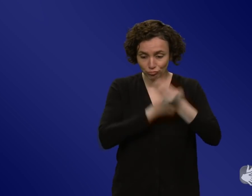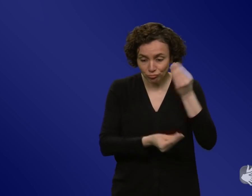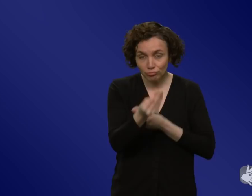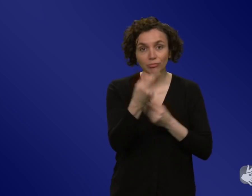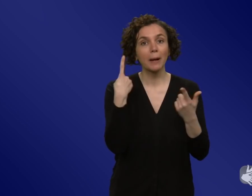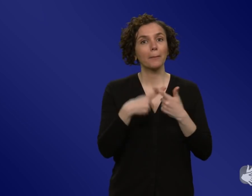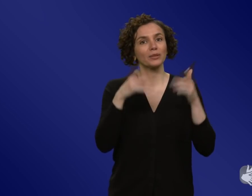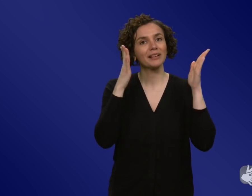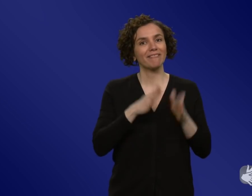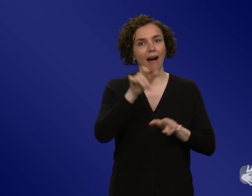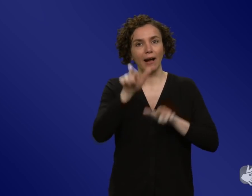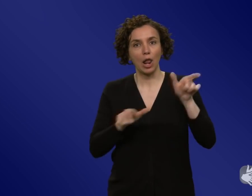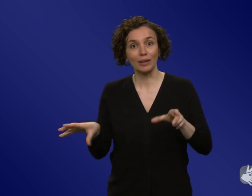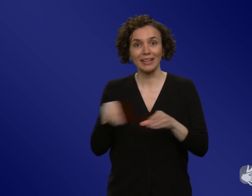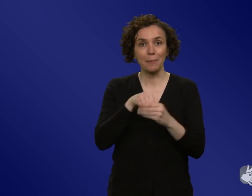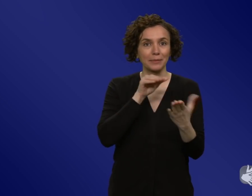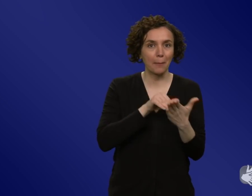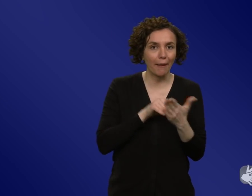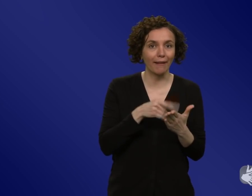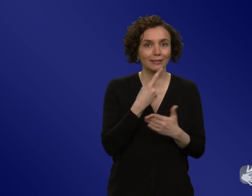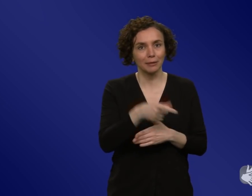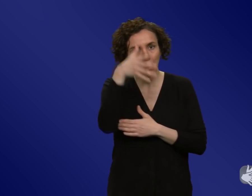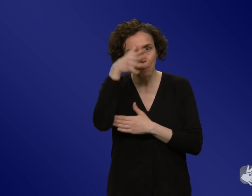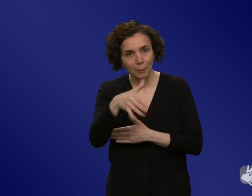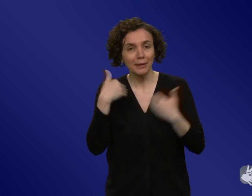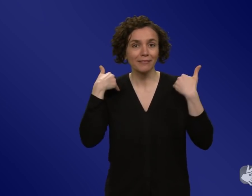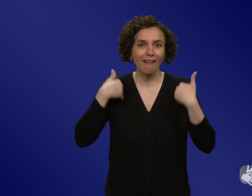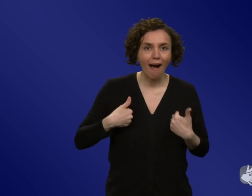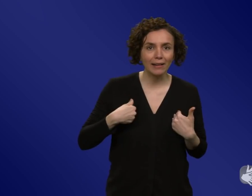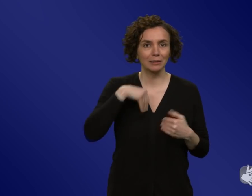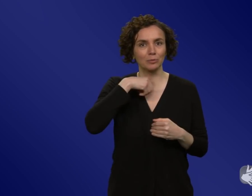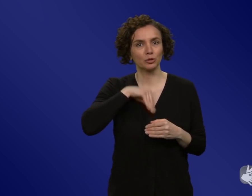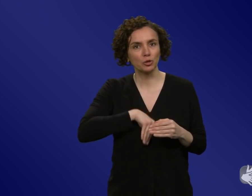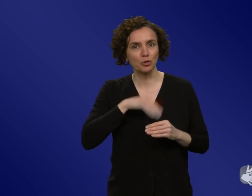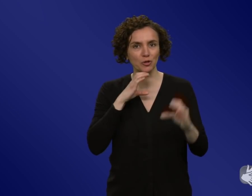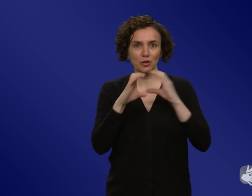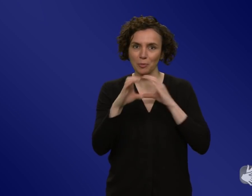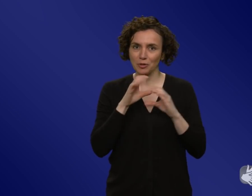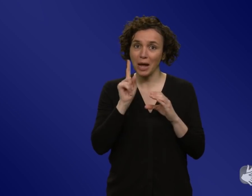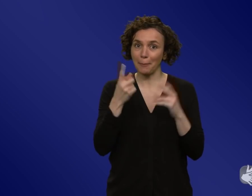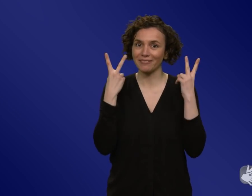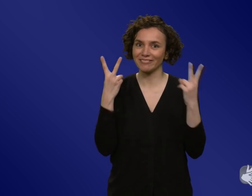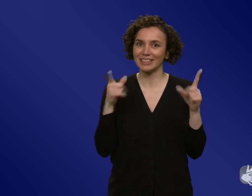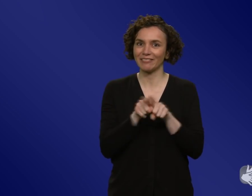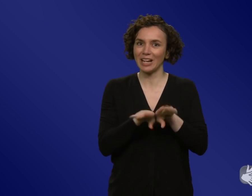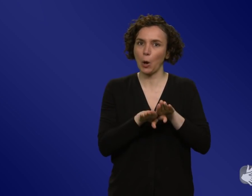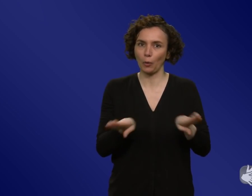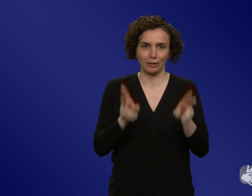Psychologie, mit Kommunikation. Aber die Kommunikation kann auch nicht alles richten, wenn die Grundlage da nicht stimmt. Haben Sie beide ganz vielen Dank für Ihre